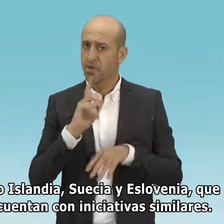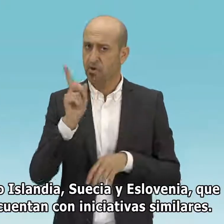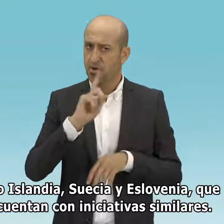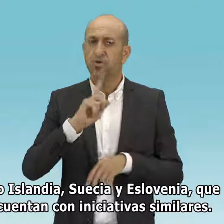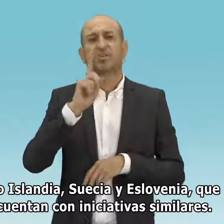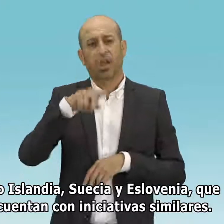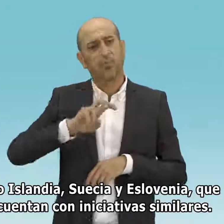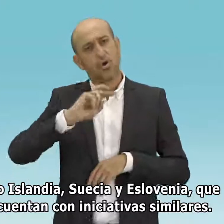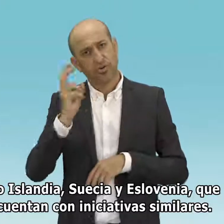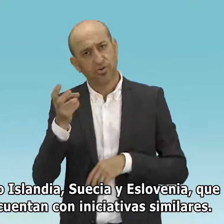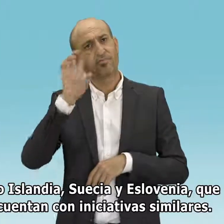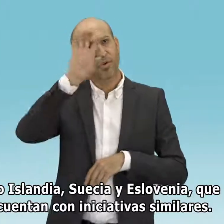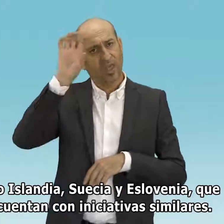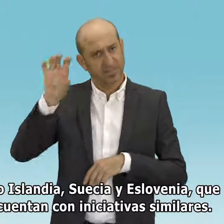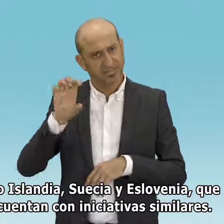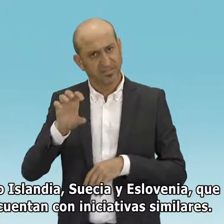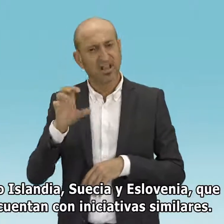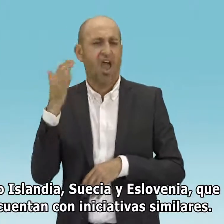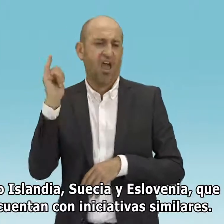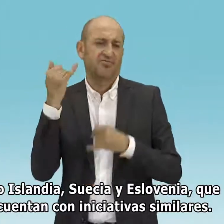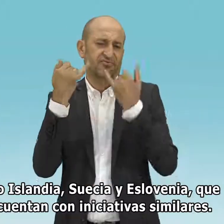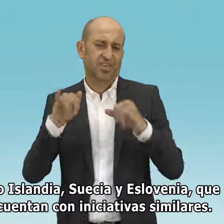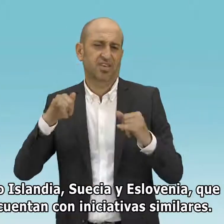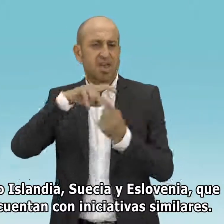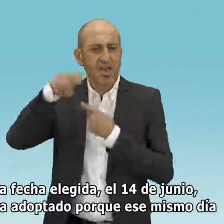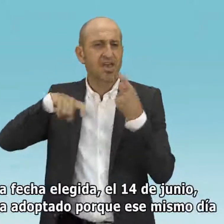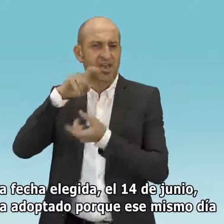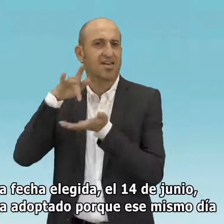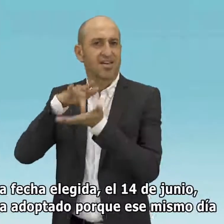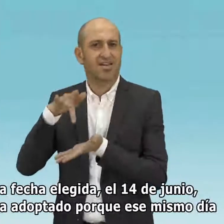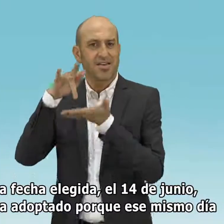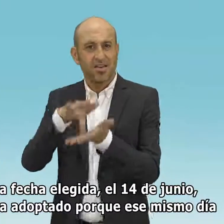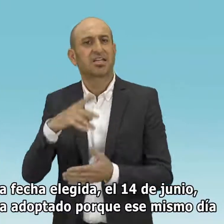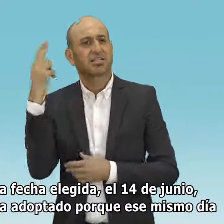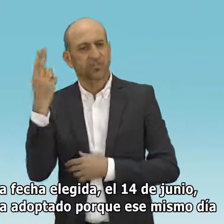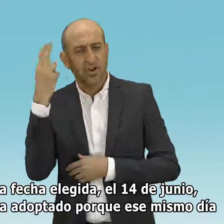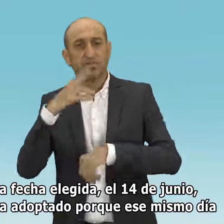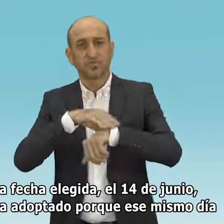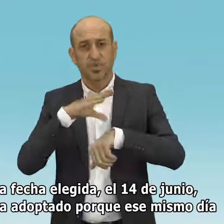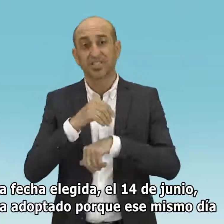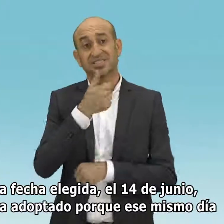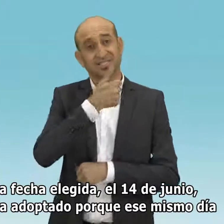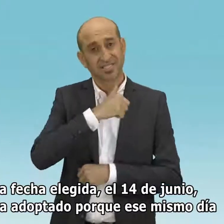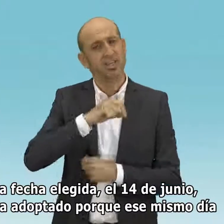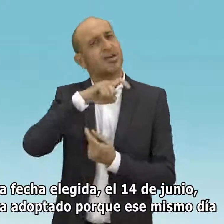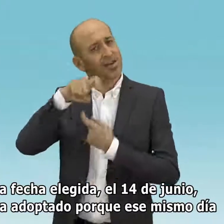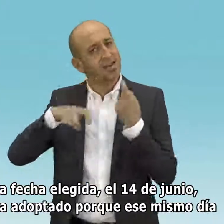Eslovenia, que ya cuentan con iniciativas similares. La fecha elegida, el 14 de junio,